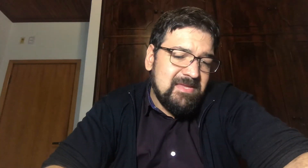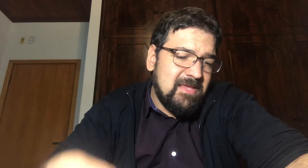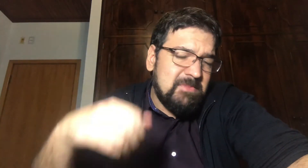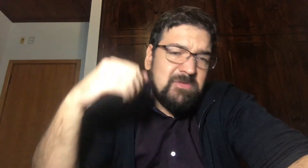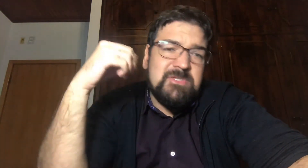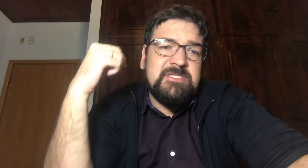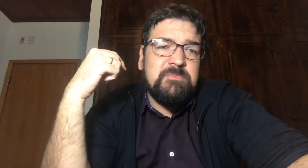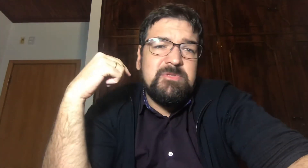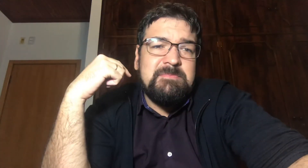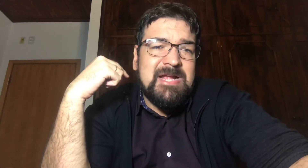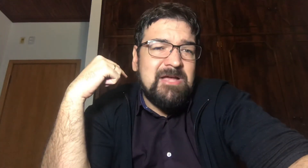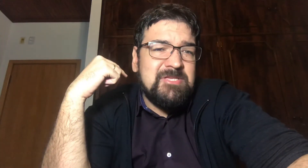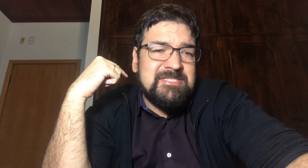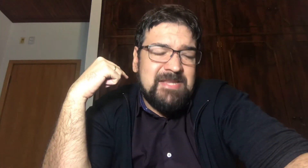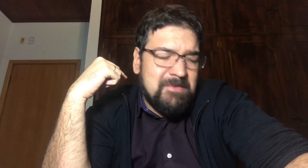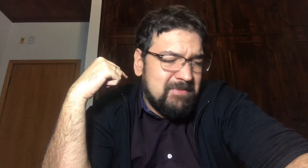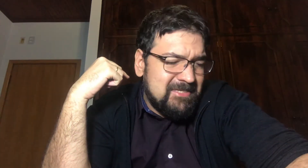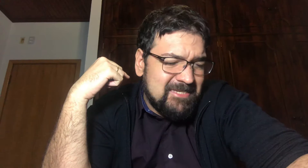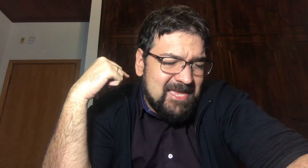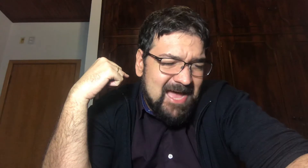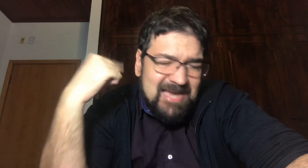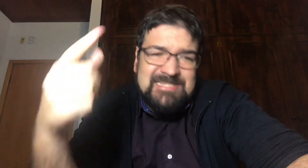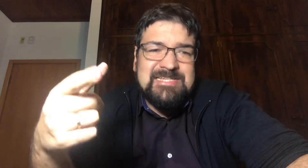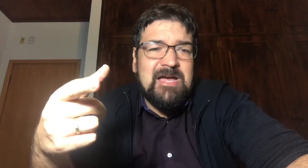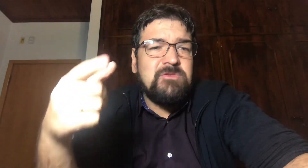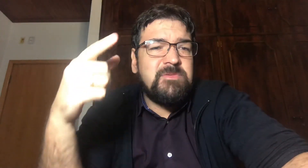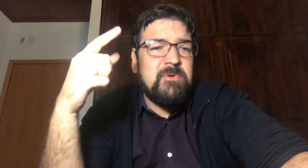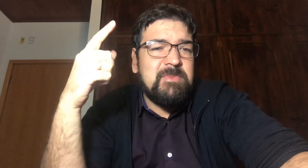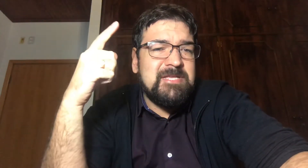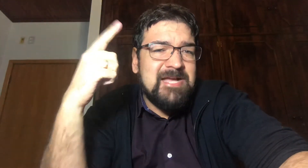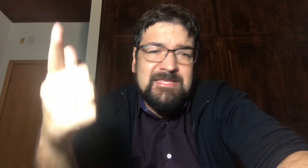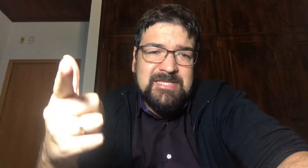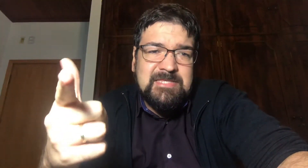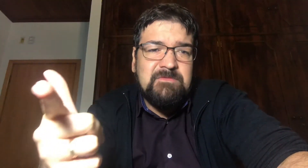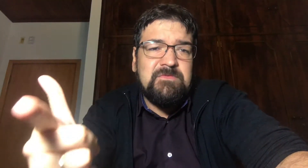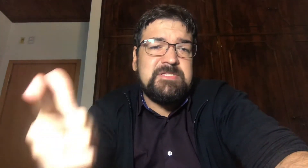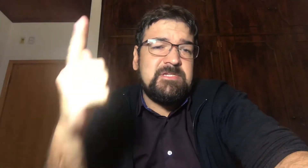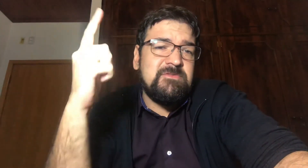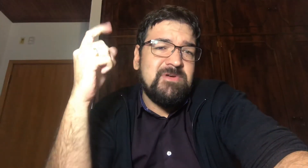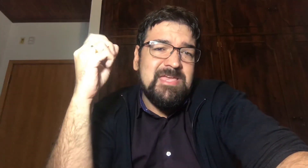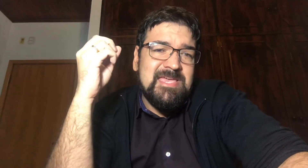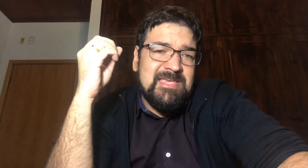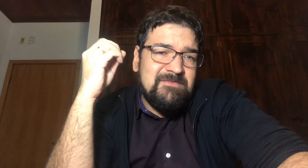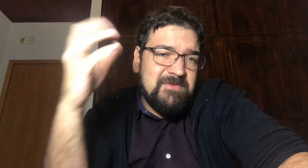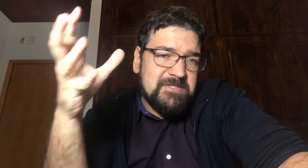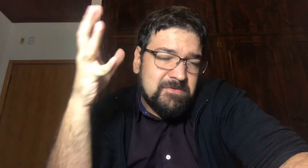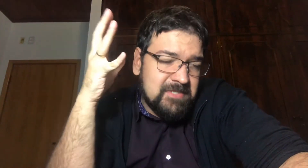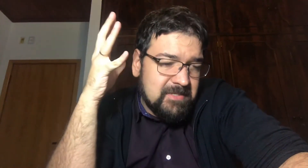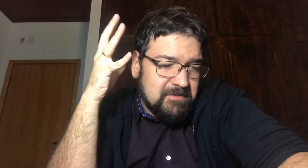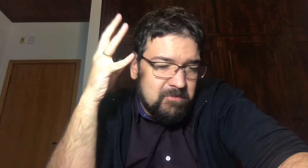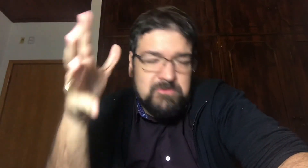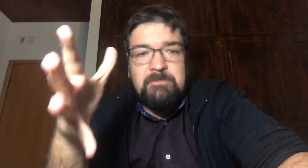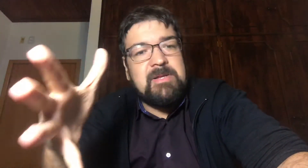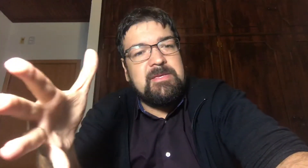Lembrando Esse tipo de mercado É extremamente Arriscado Você pode perder cada centavo investido Invista o que você está disposto a perder